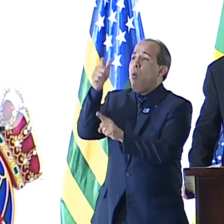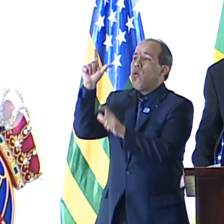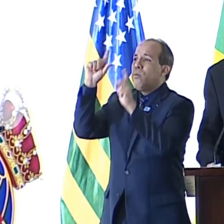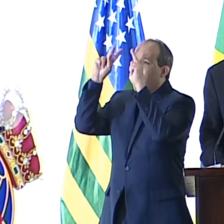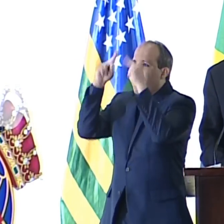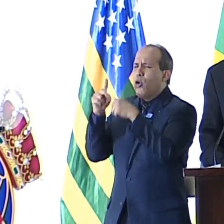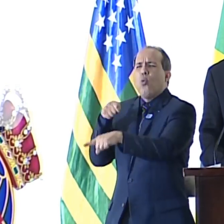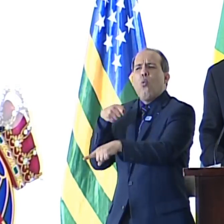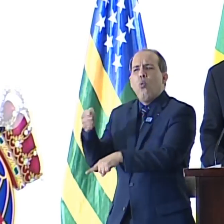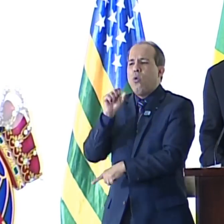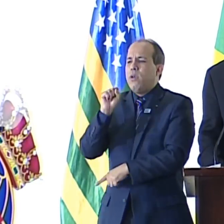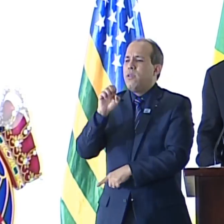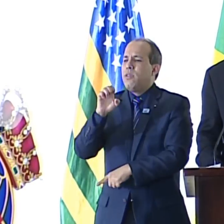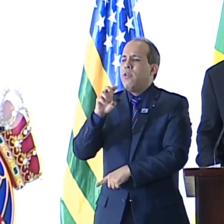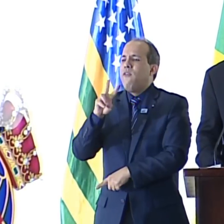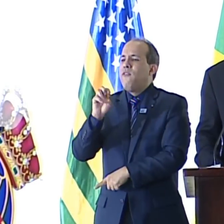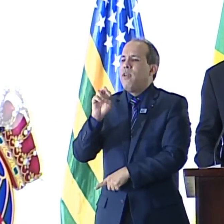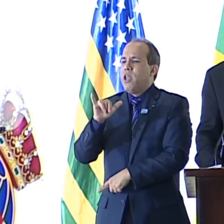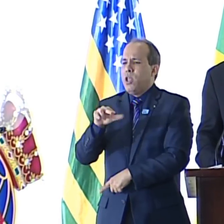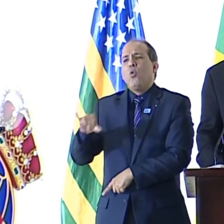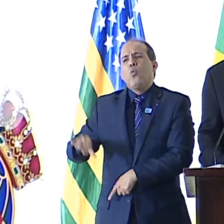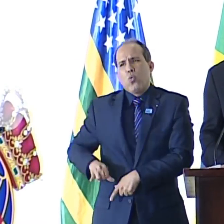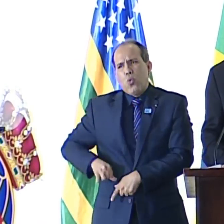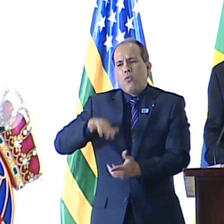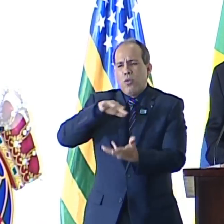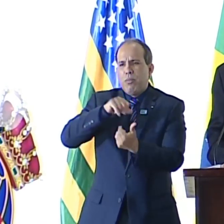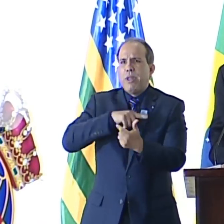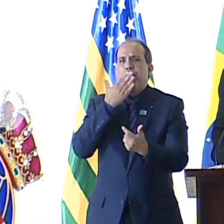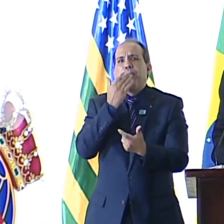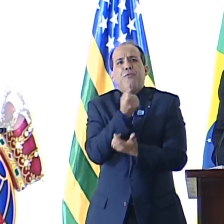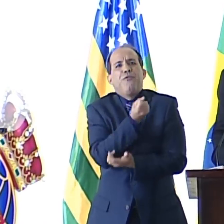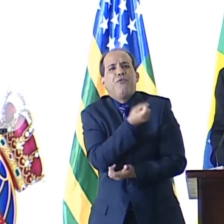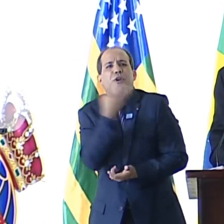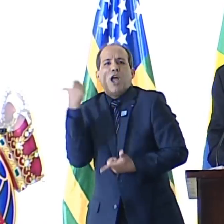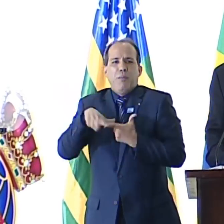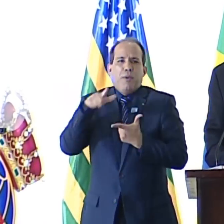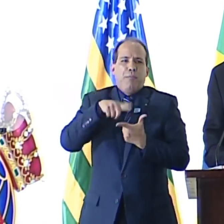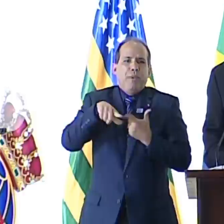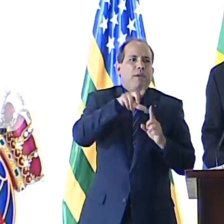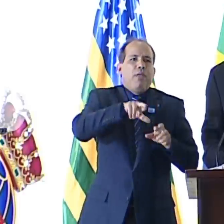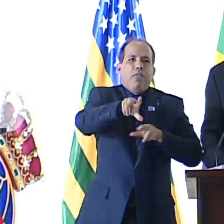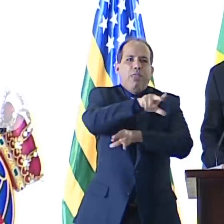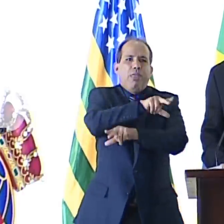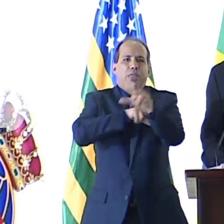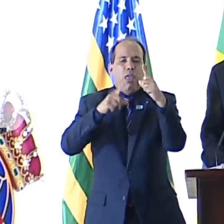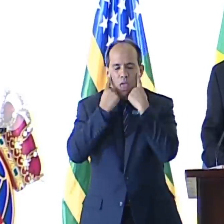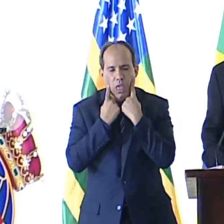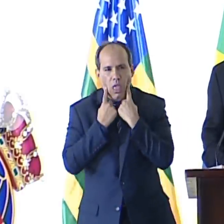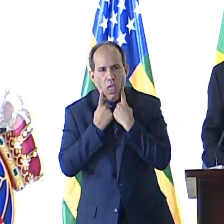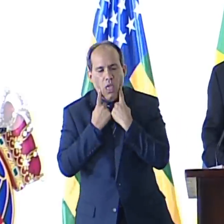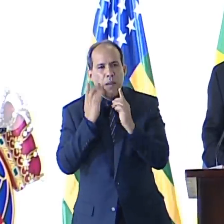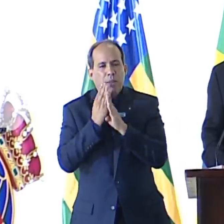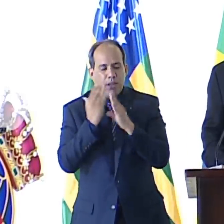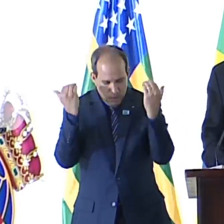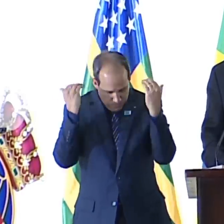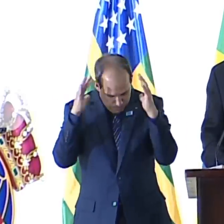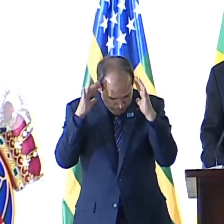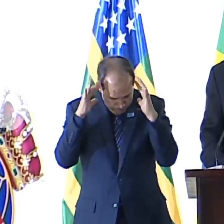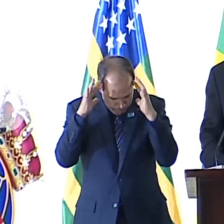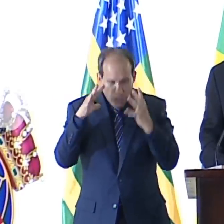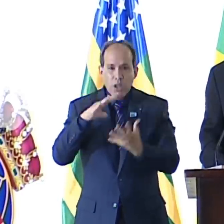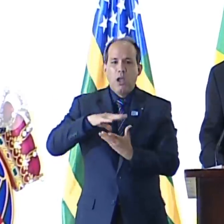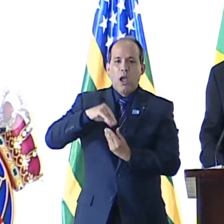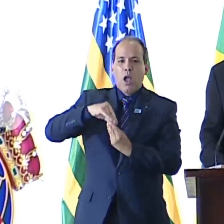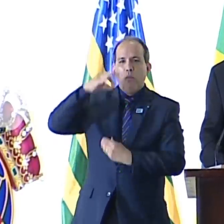é um severino, que sofre no mundo por todos os tipos de problemas, peregrino num vale de lágrimas, mas que possui uma dimensão